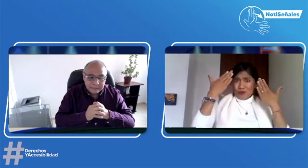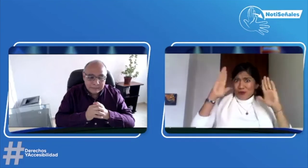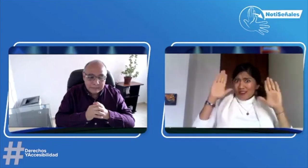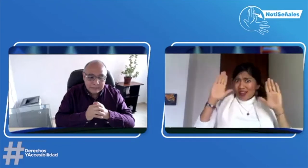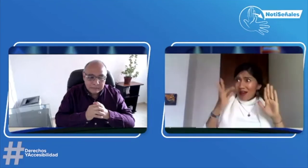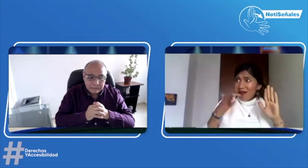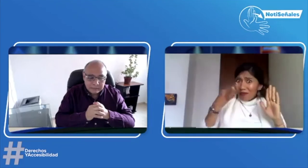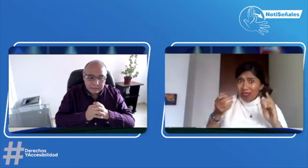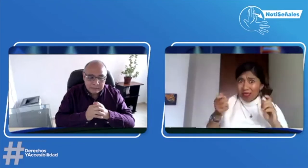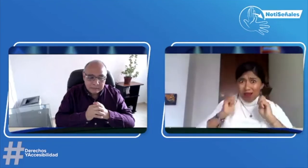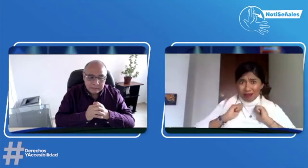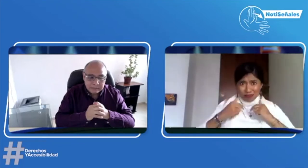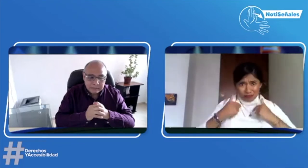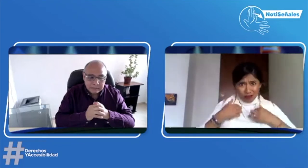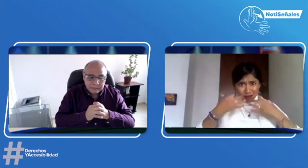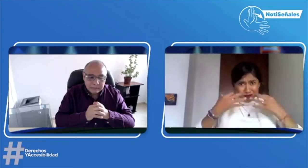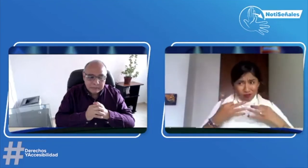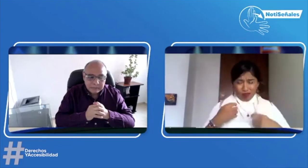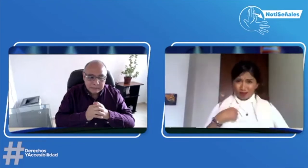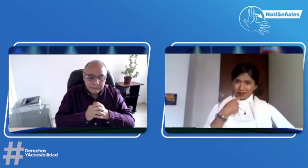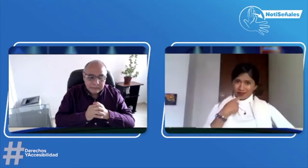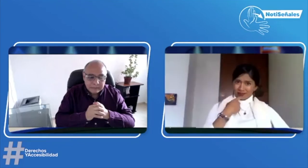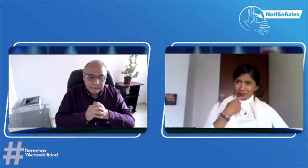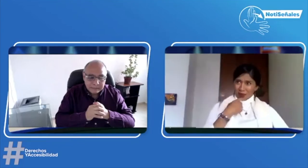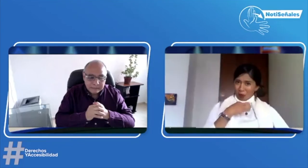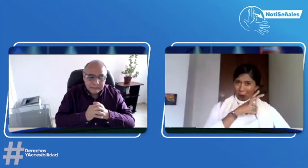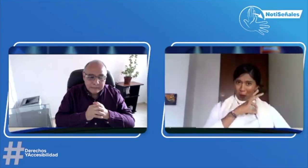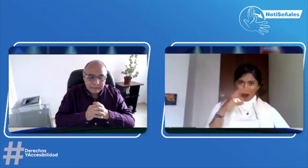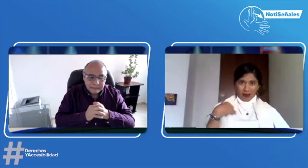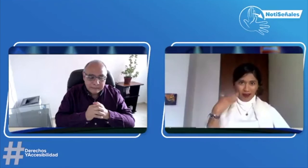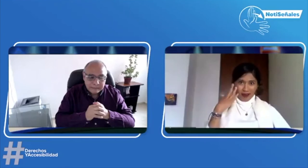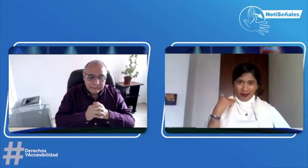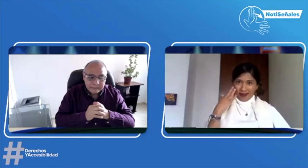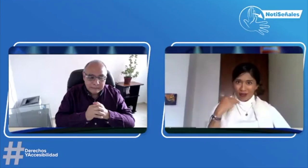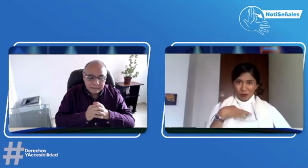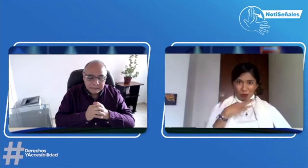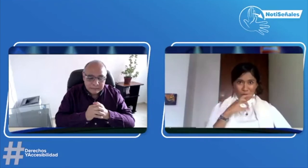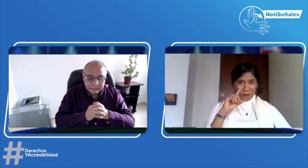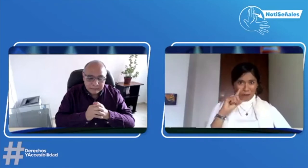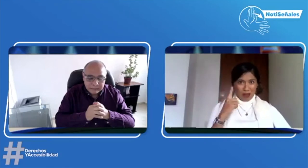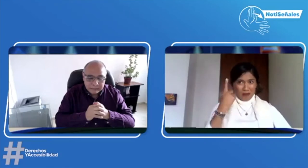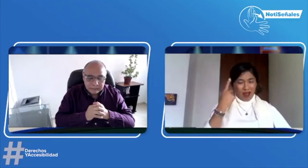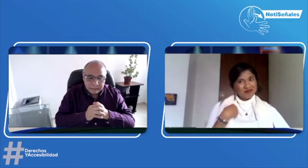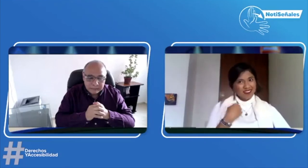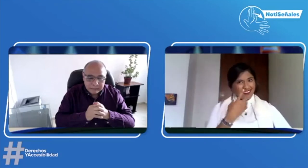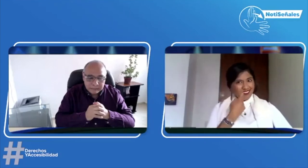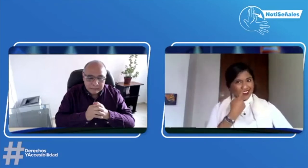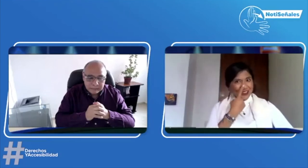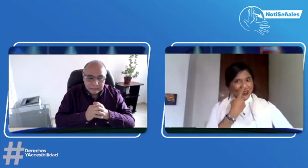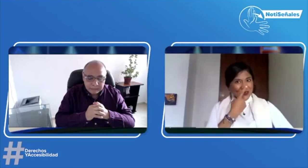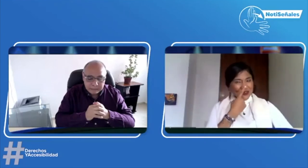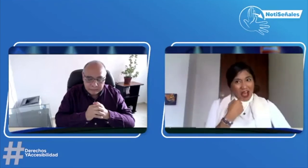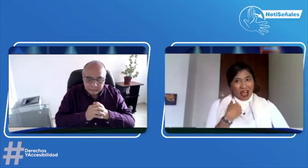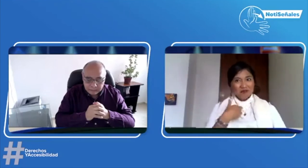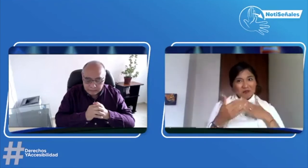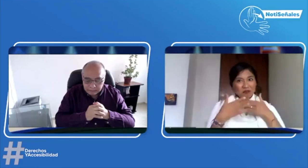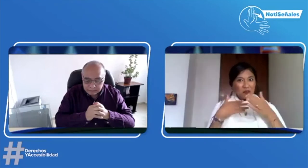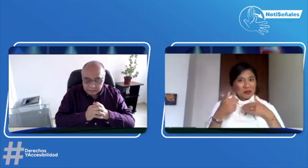No, yo no tenía ni idea, es verdad que a mí me pueden asignar como jurado. Nunca he tenido esa experiencia. Bueno, yo quería